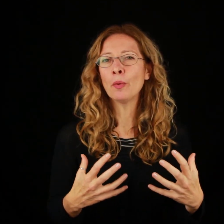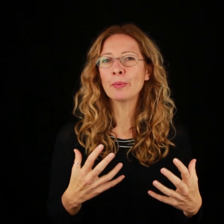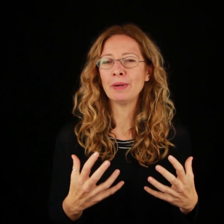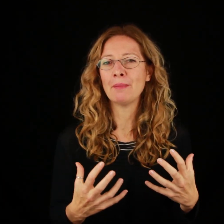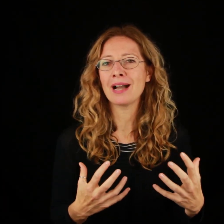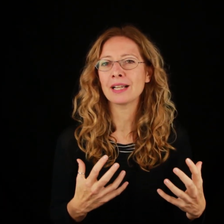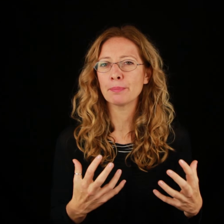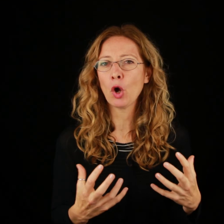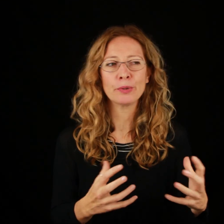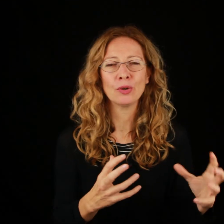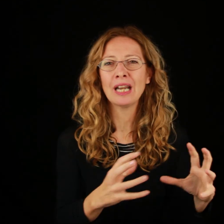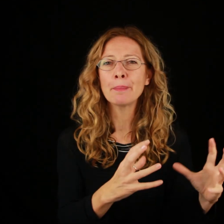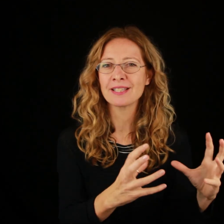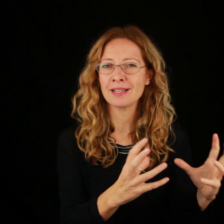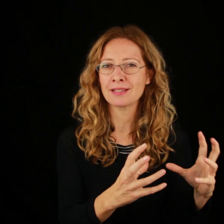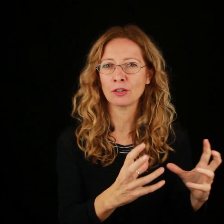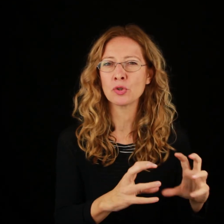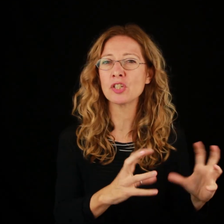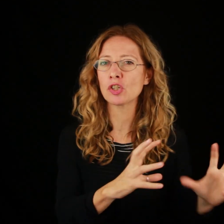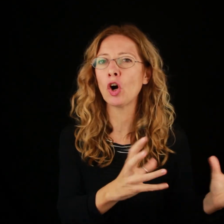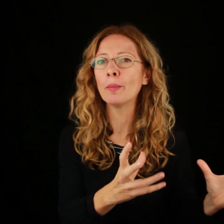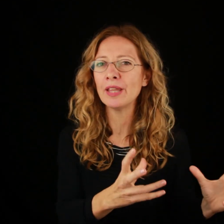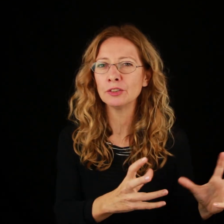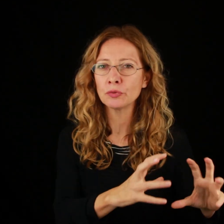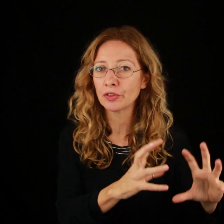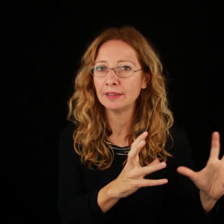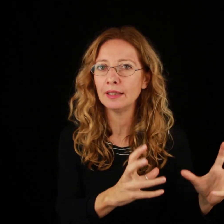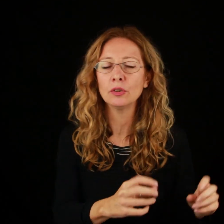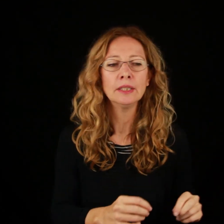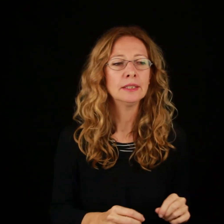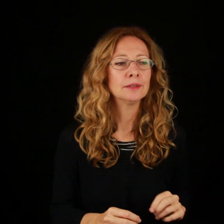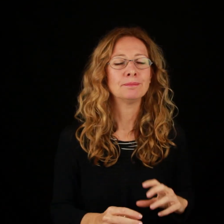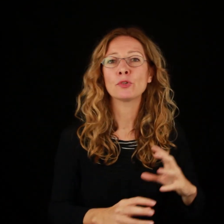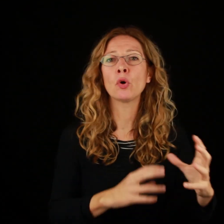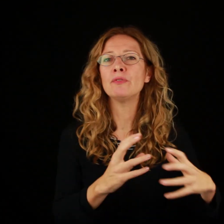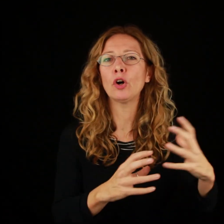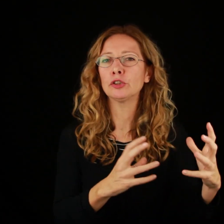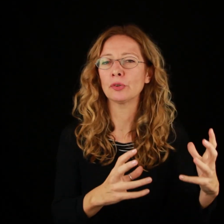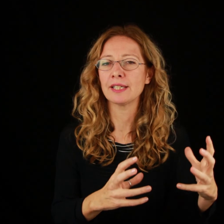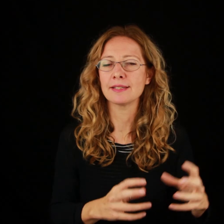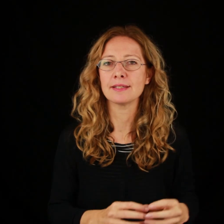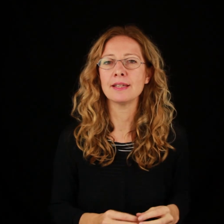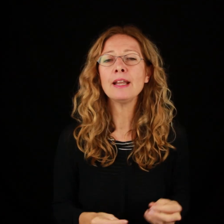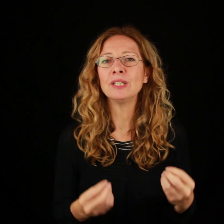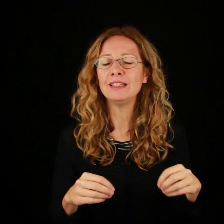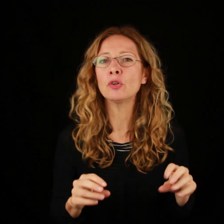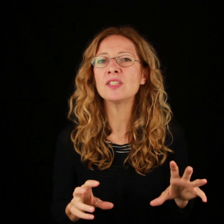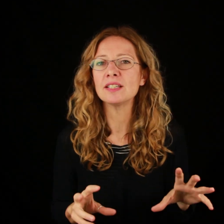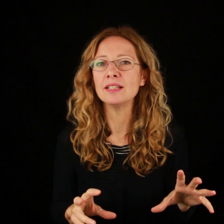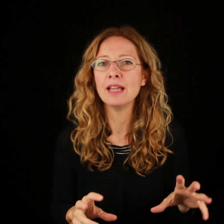un problema anche proprio la presenza così scomoda di un fratello coinvolto con i nazisti e quindi gli consiglia,